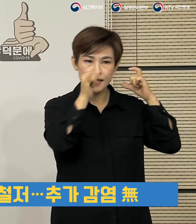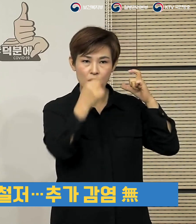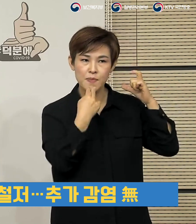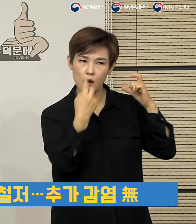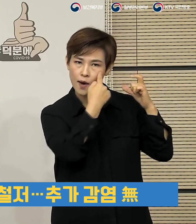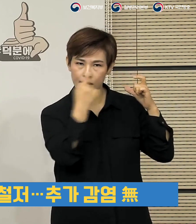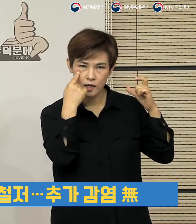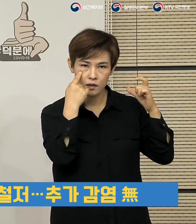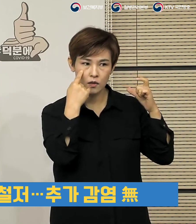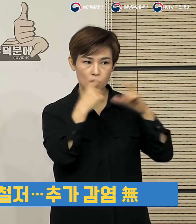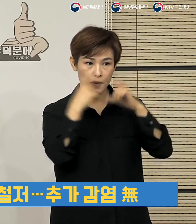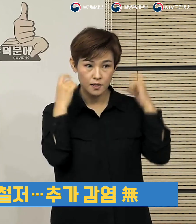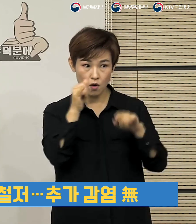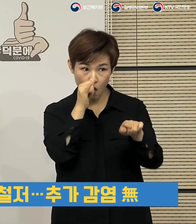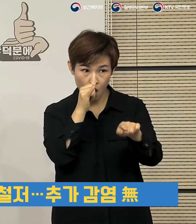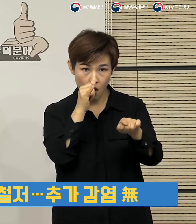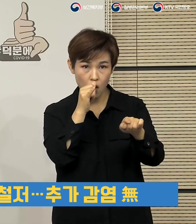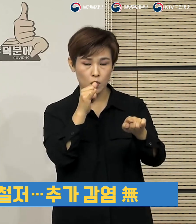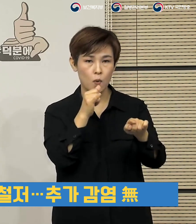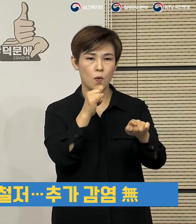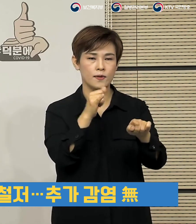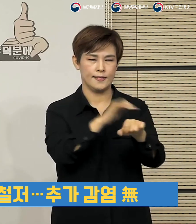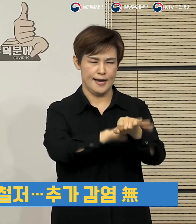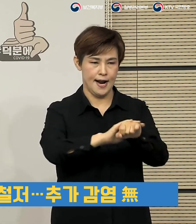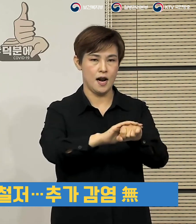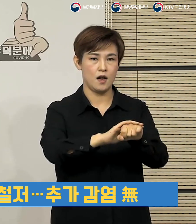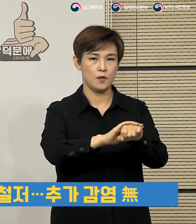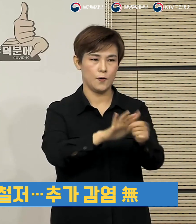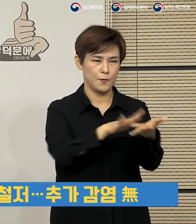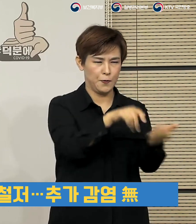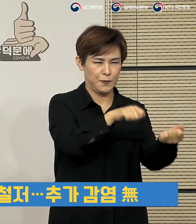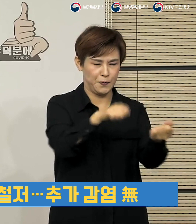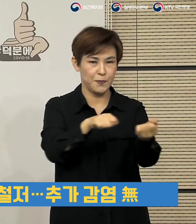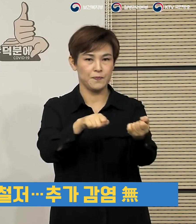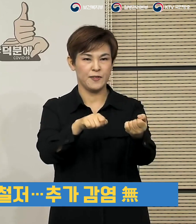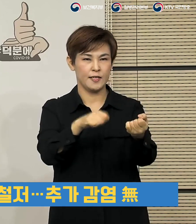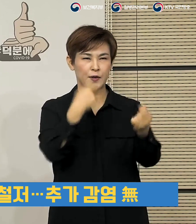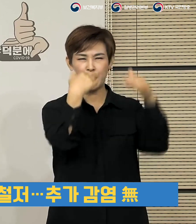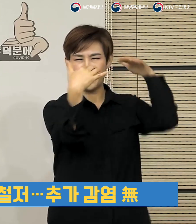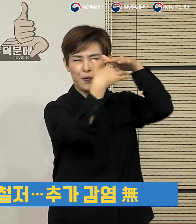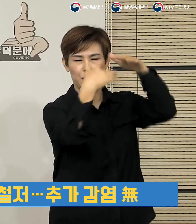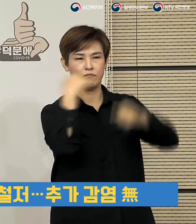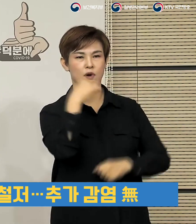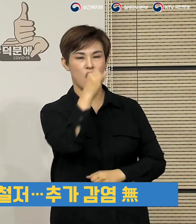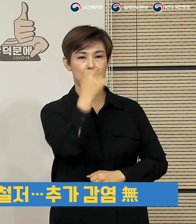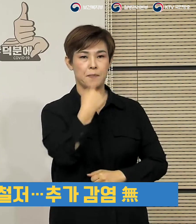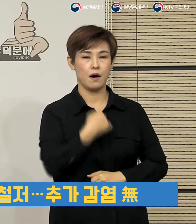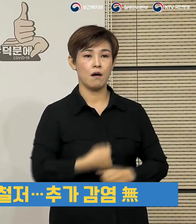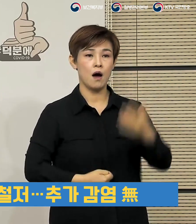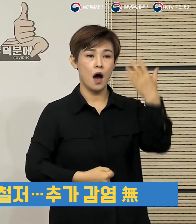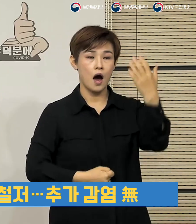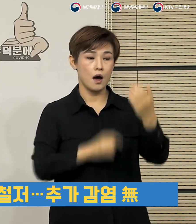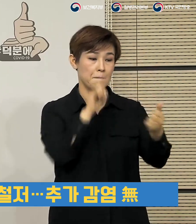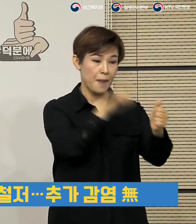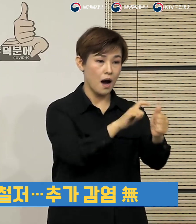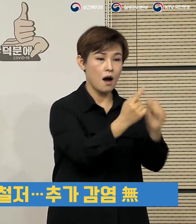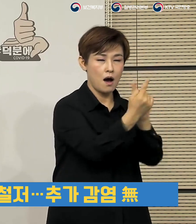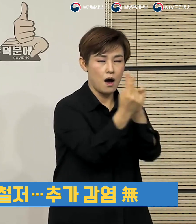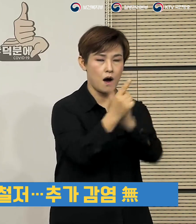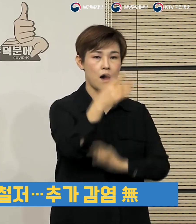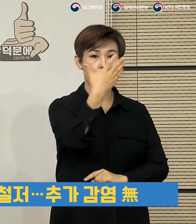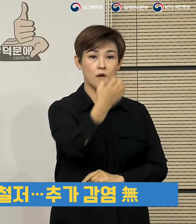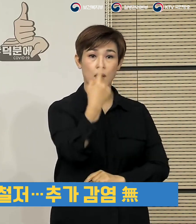마스크를 잘 쓰고 소독과 환기를 철저히 시행하여 91명의 접촉자 가운데